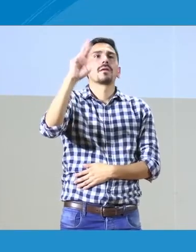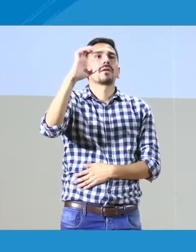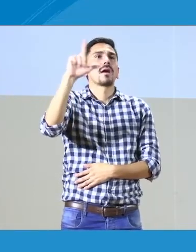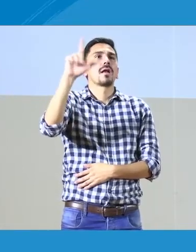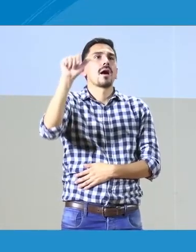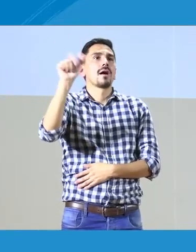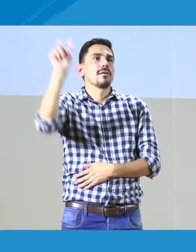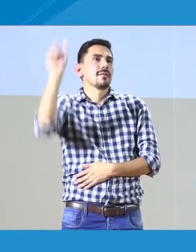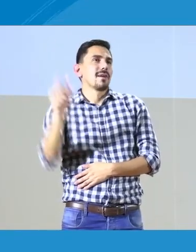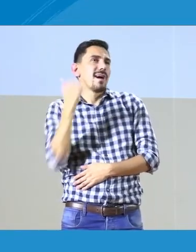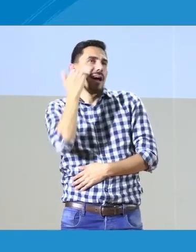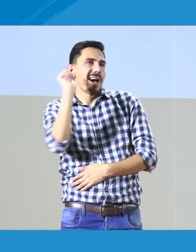INSOR.